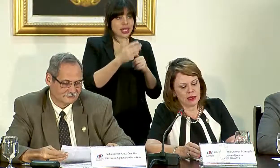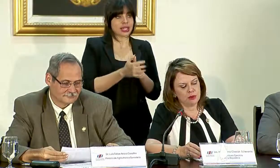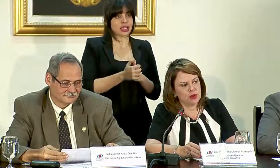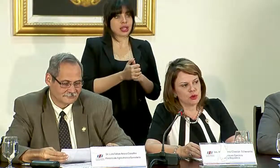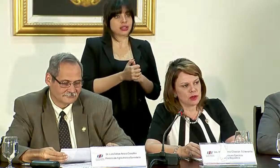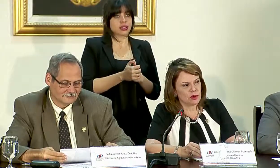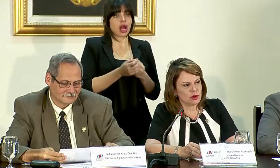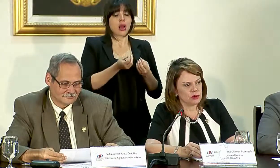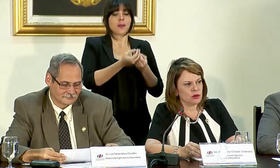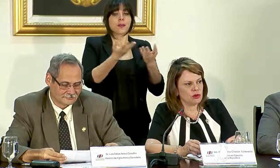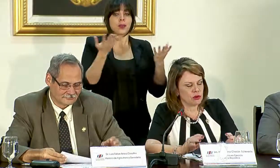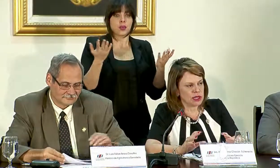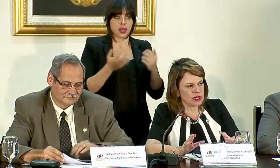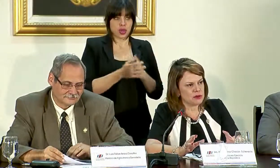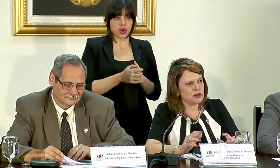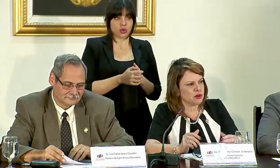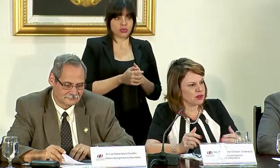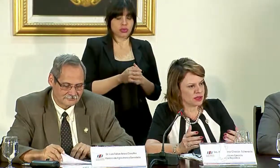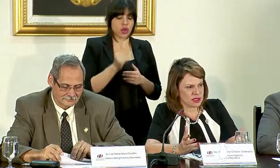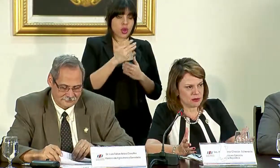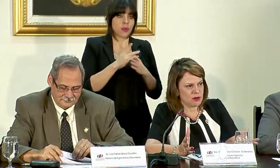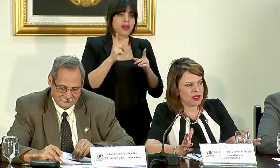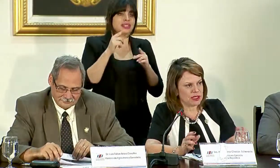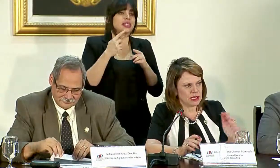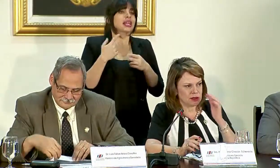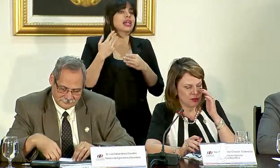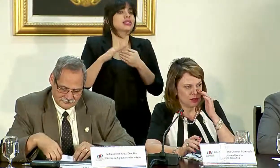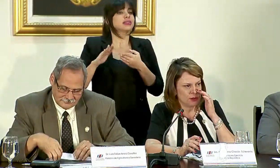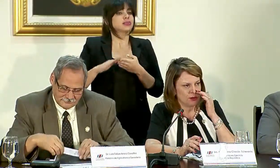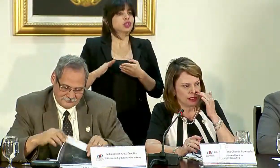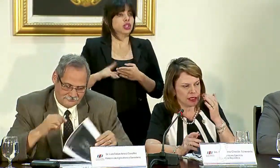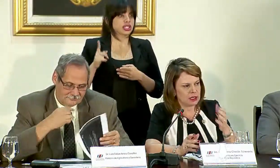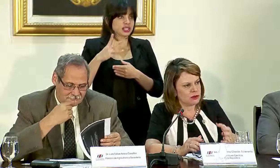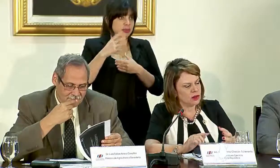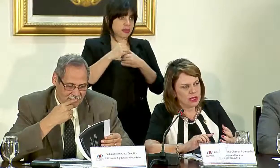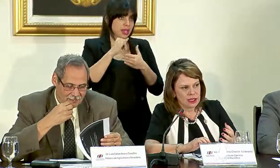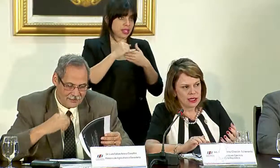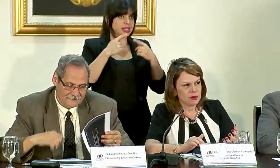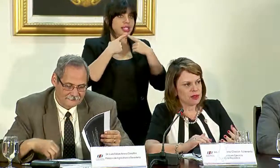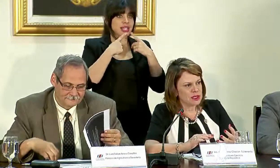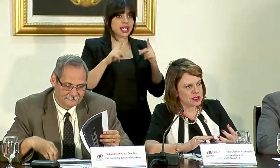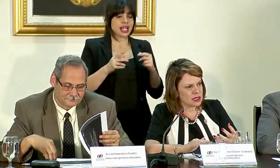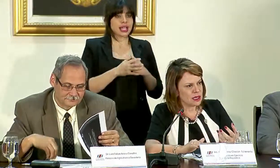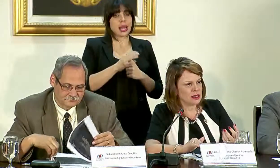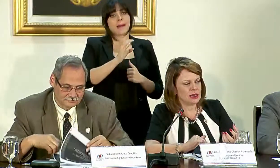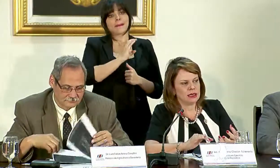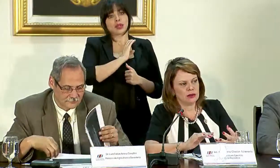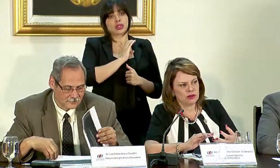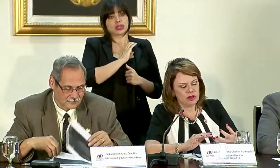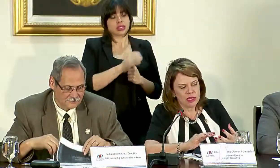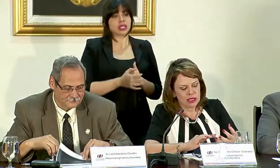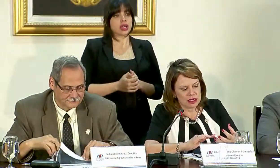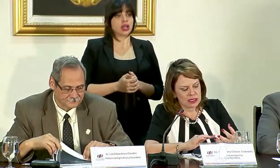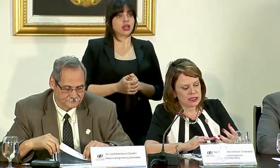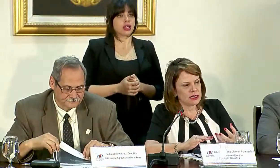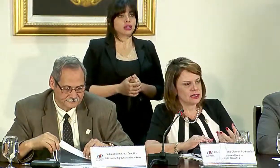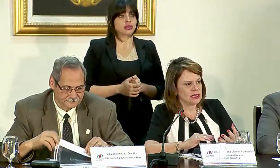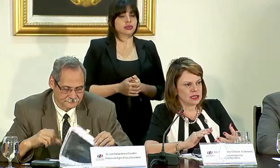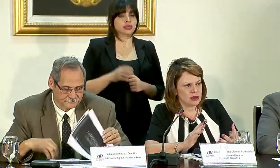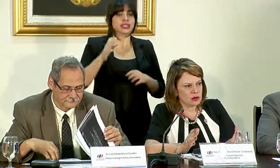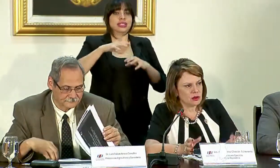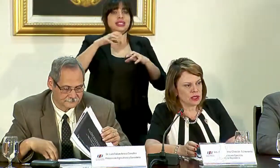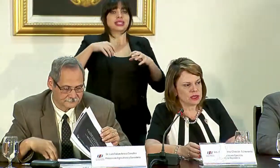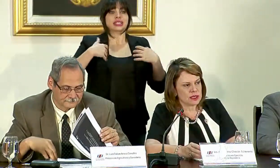al público, como con las excepciones que siempre vienen en estos típicos decretos, de la policía, de las